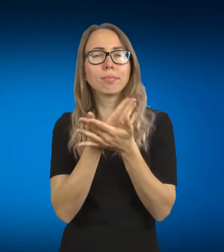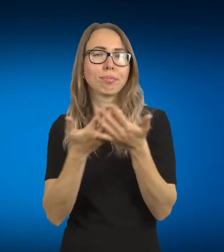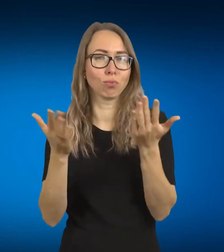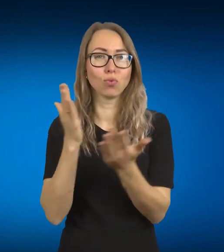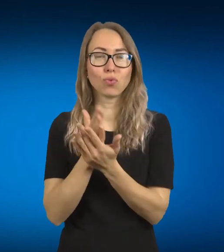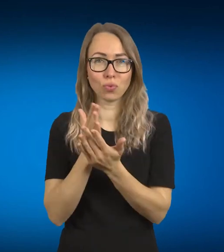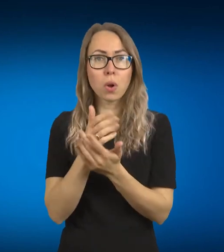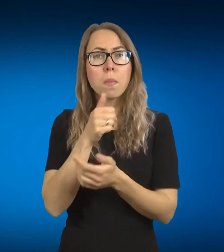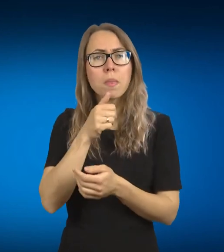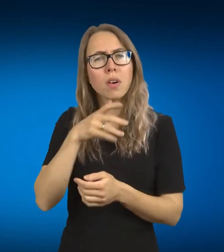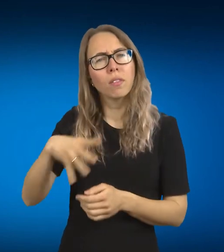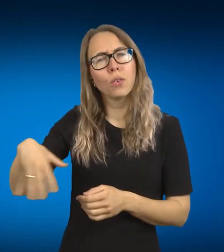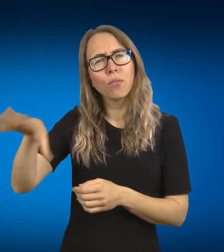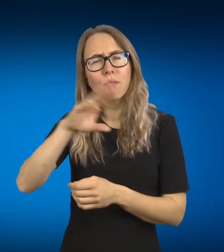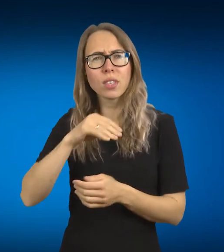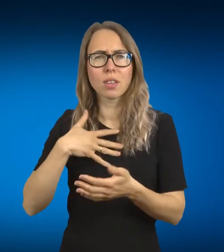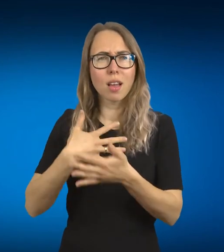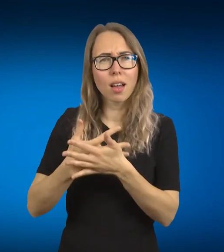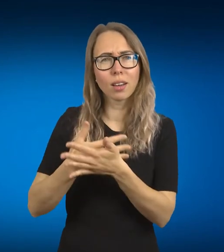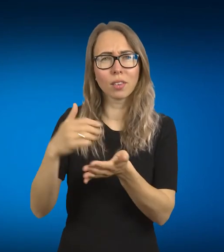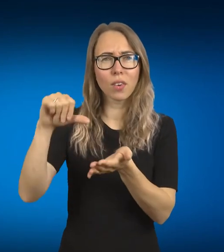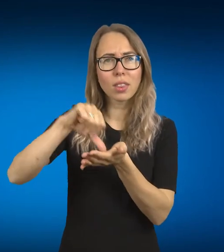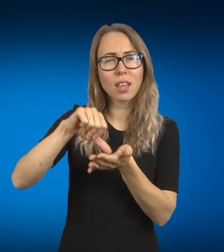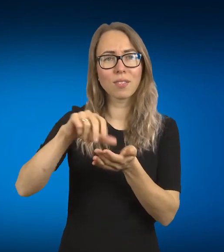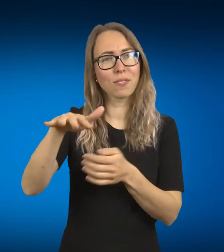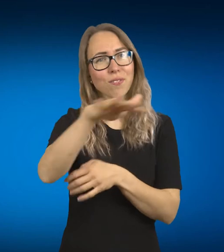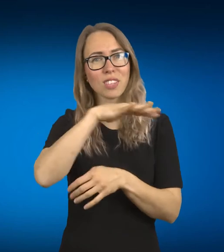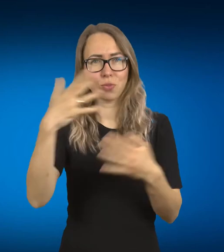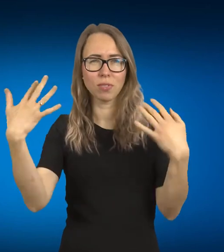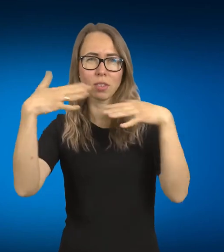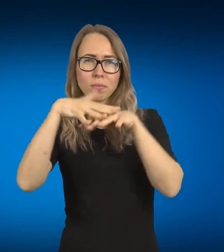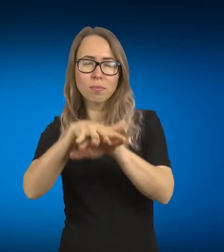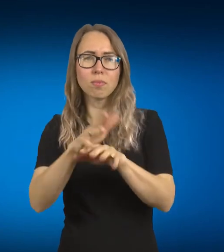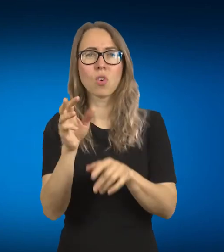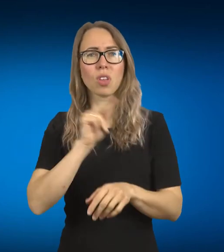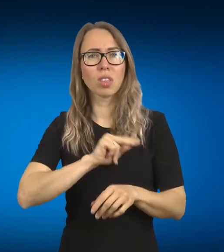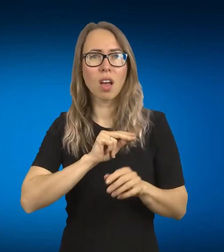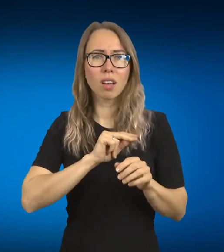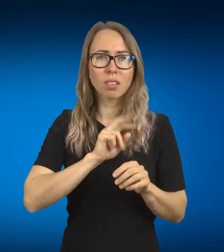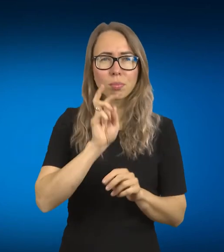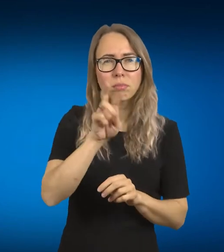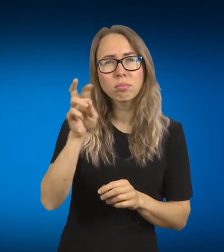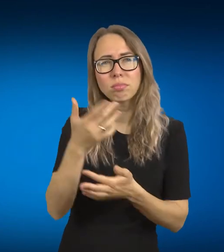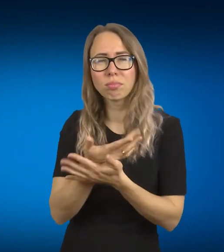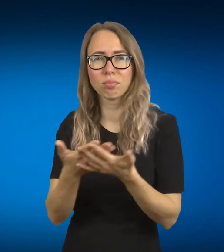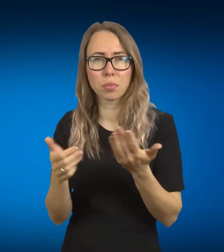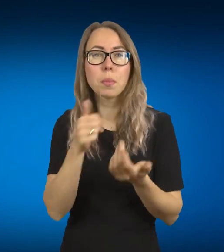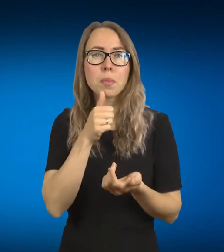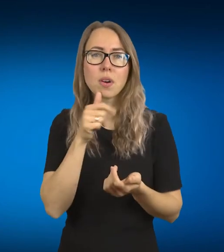dalyvauti visuomenės gyvenime ir darbinimuose, jam būtų daugiau galimybių, tai draugiškės ne visuomenė